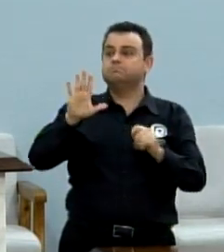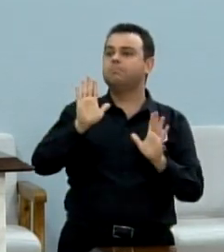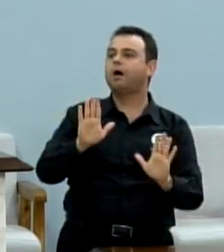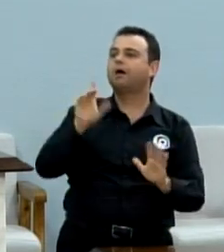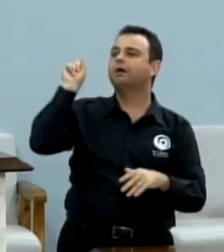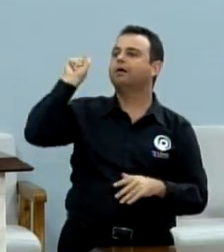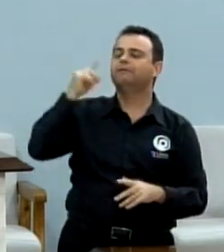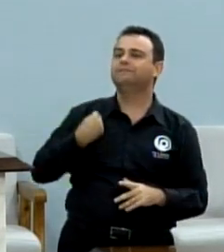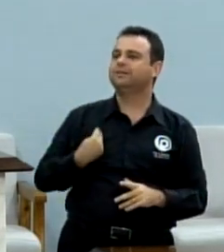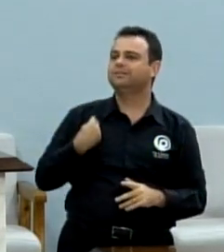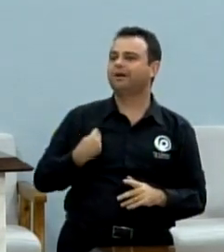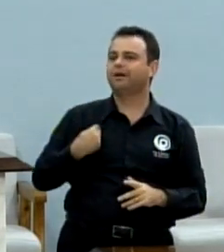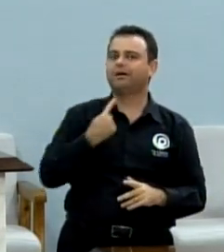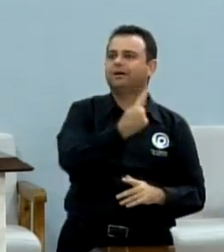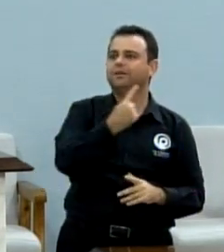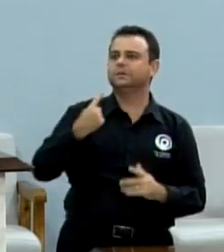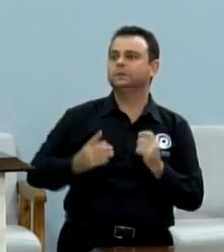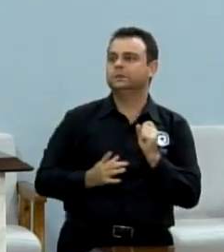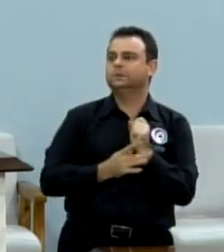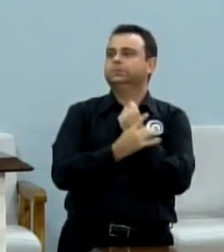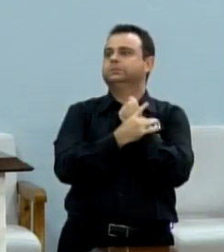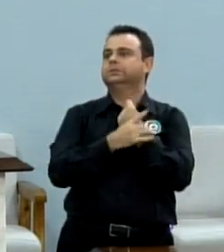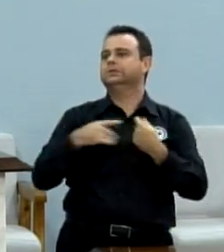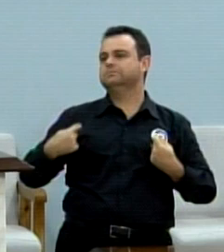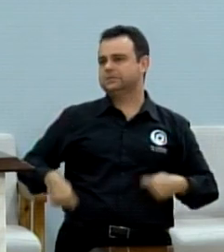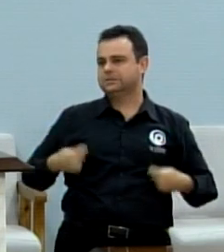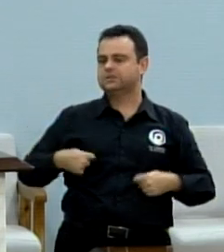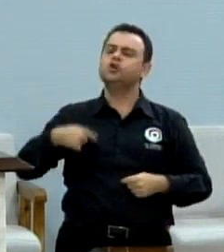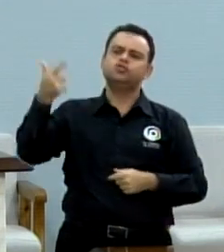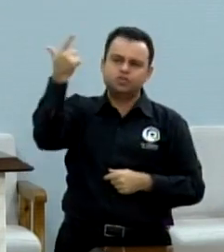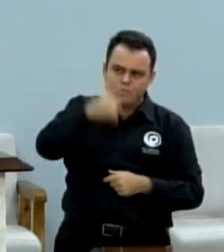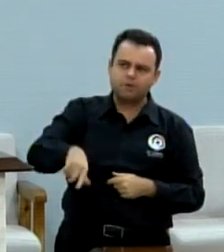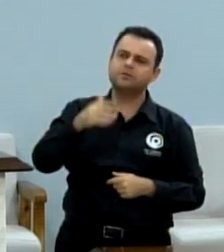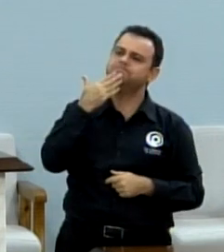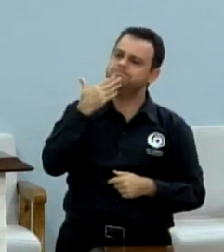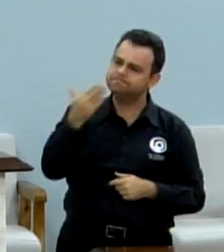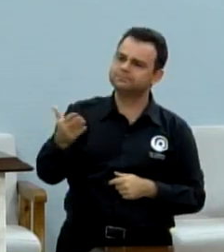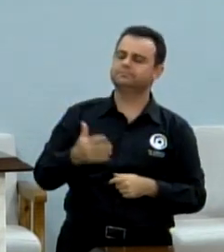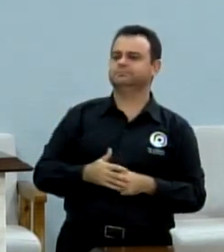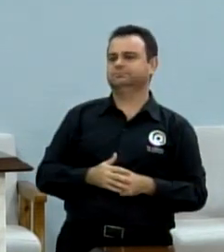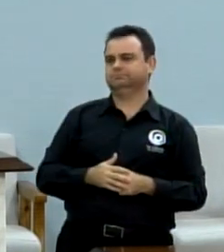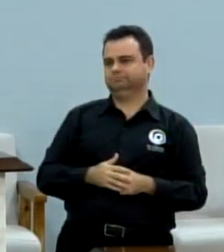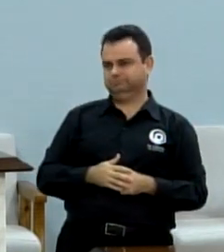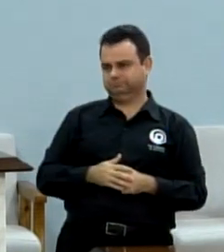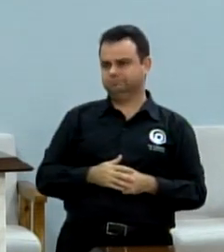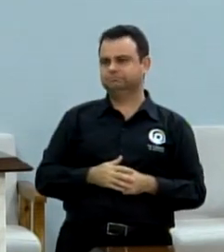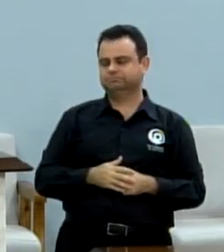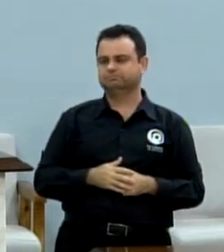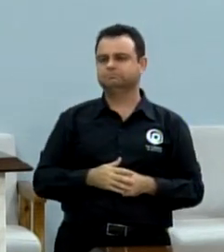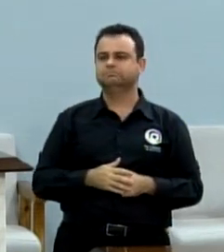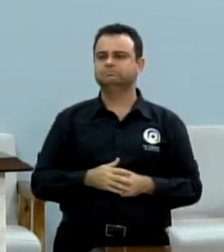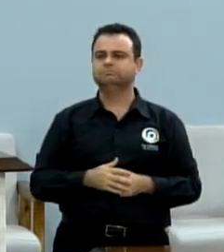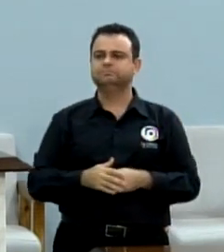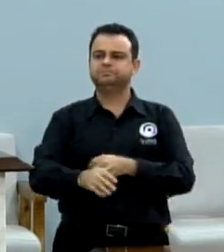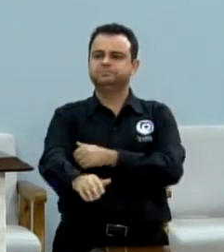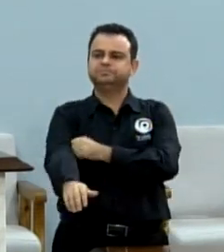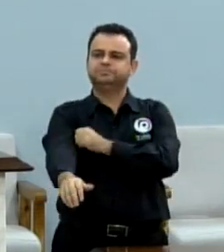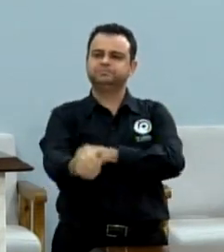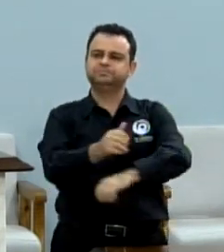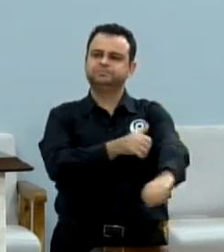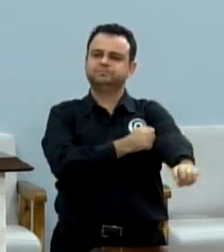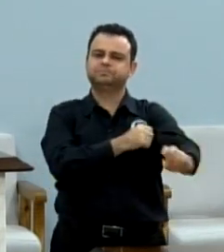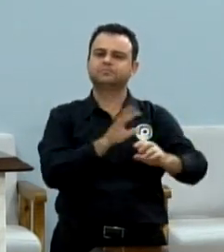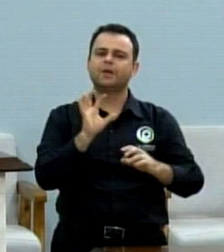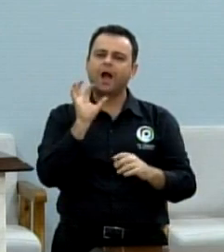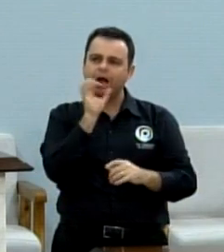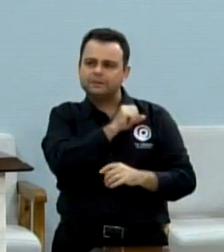vidas. Então, gente vem aqui mais uma vez para reivindicar essa lombada. E aí, presidente, para não interromper o assunto que eu vou iniciar, talvez em dois